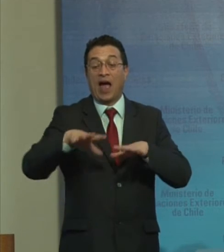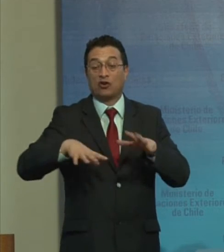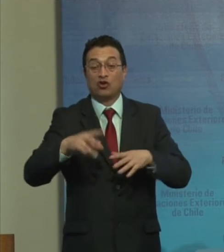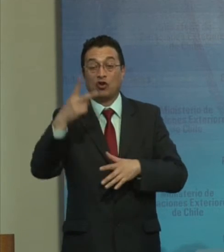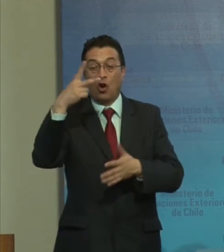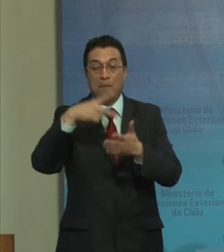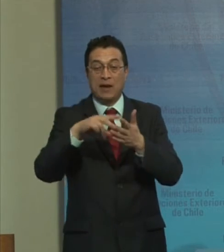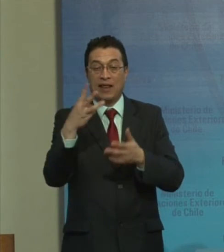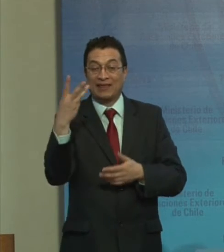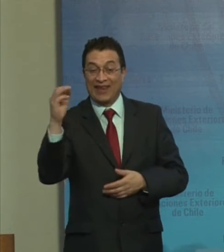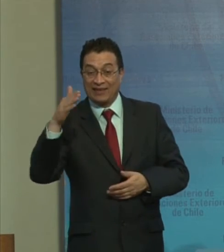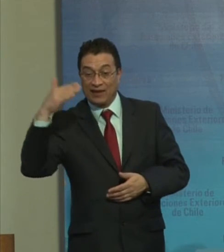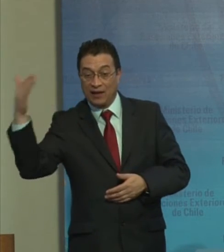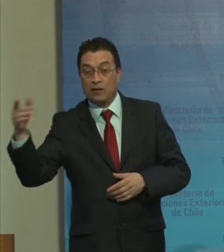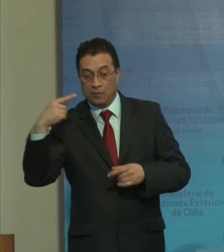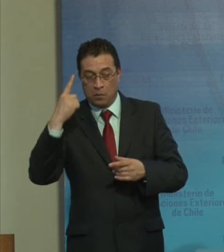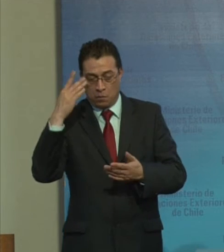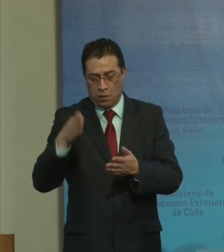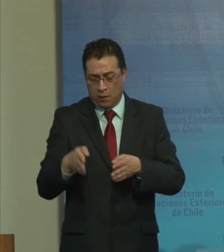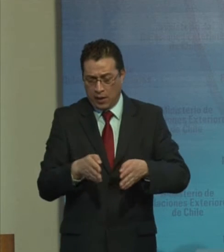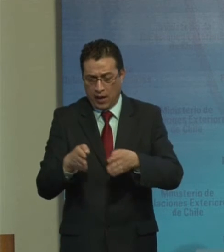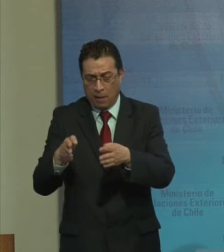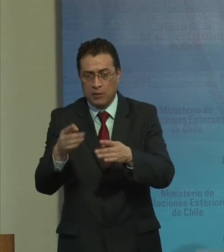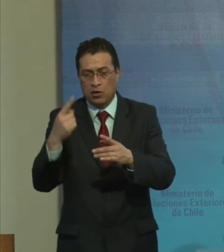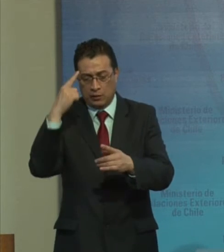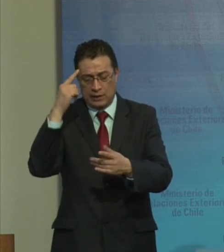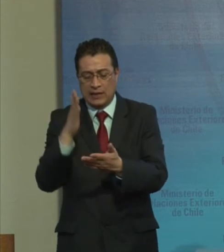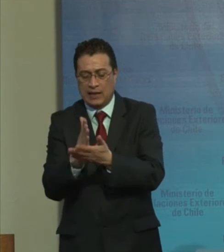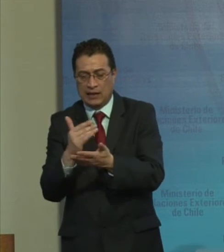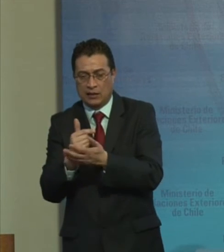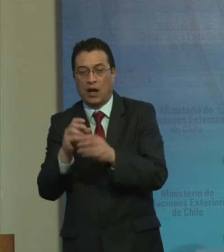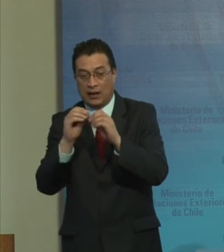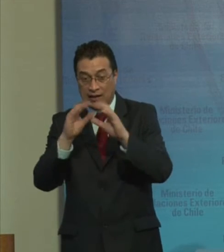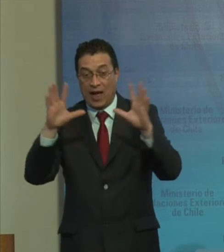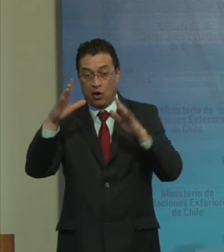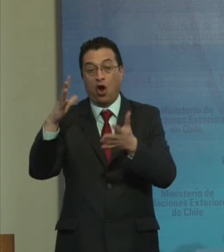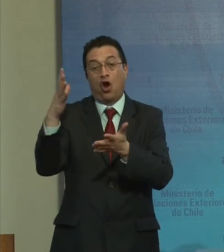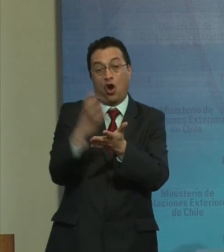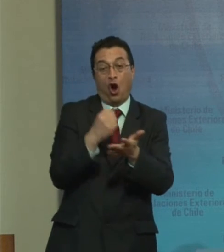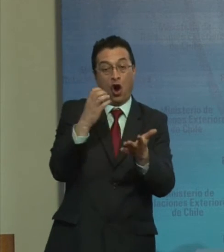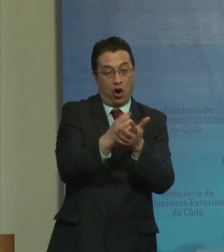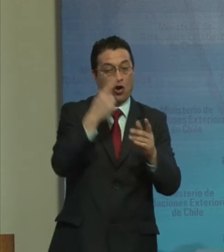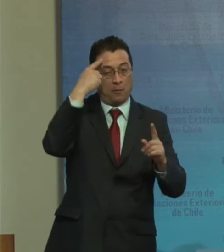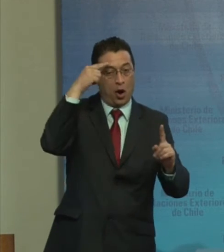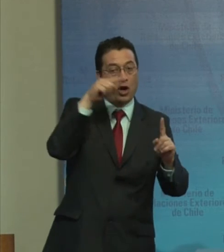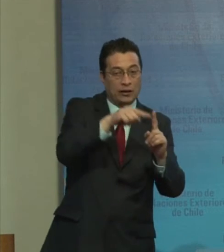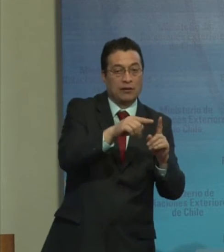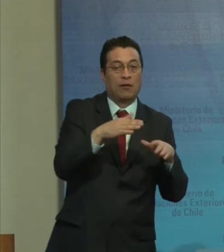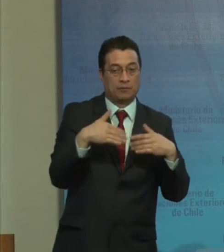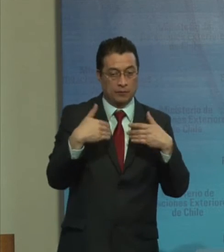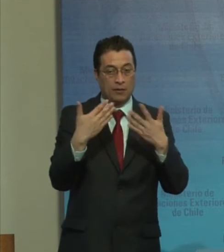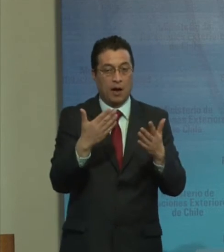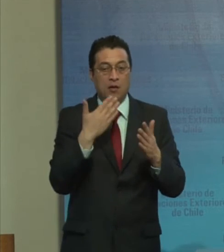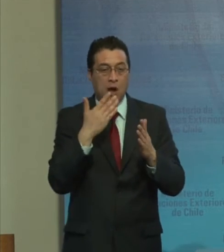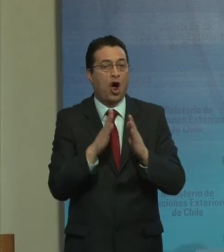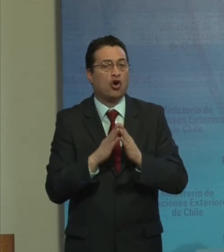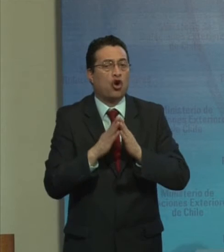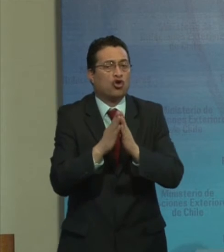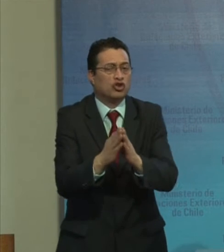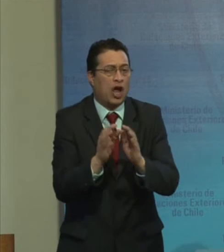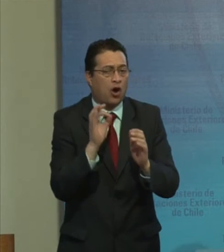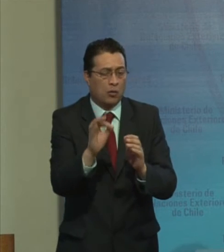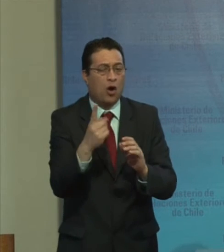marca Un camino Y estrategias Claro Para el logro De estos objetivos Recomendando El desarrollo De